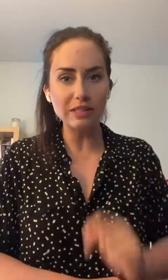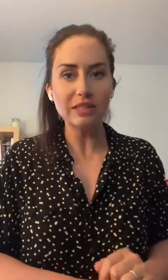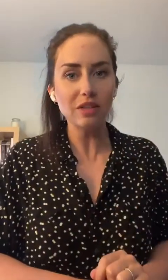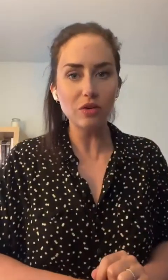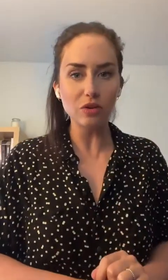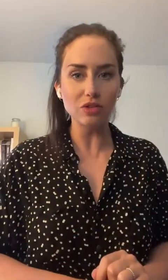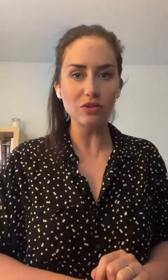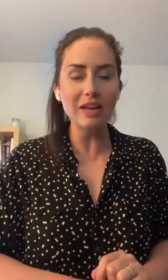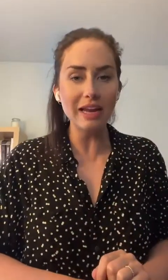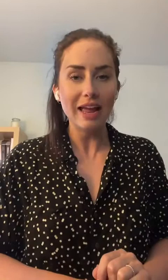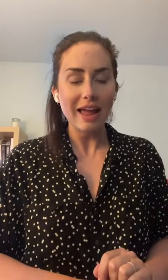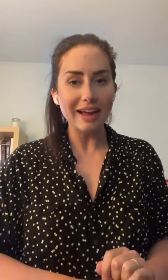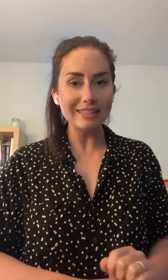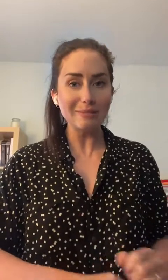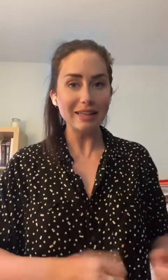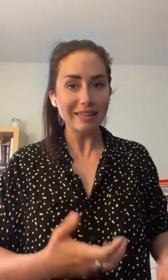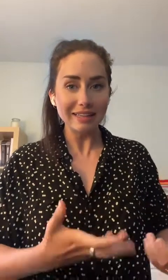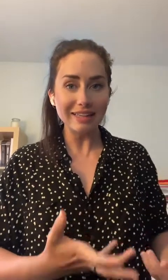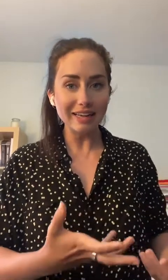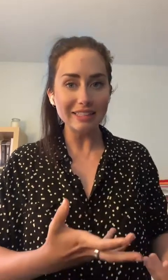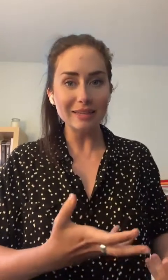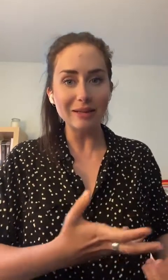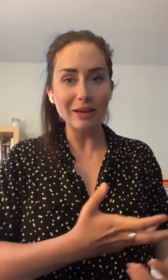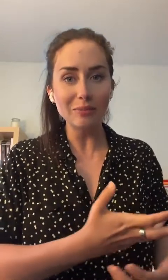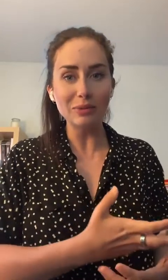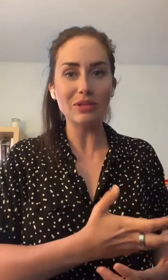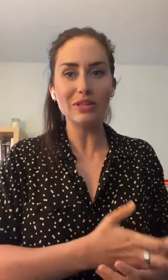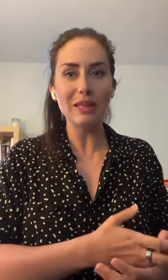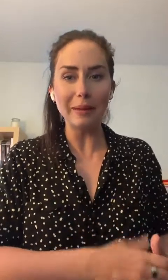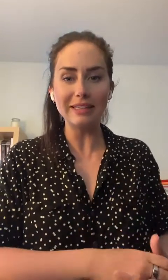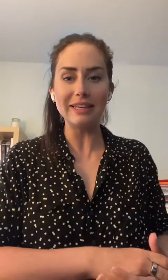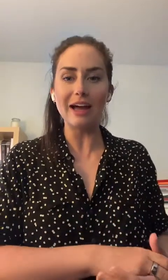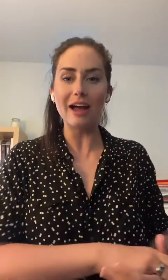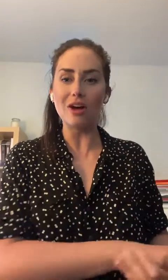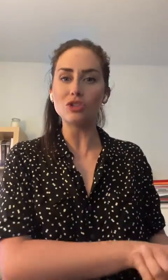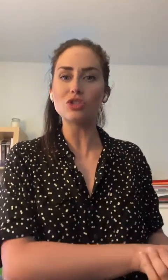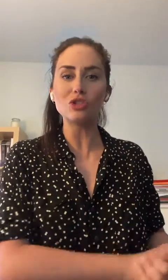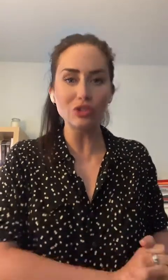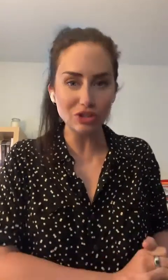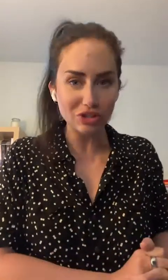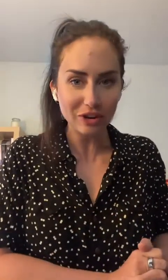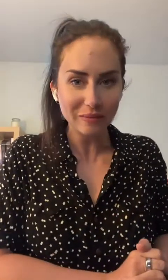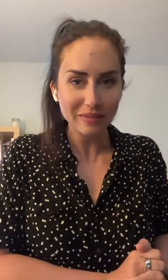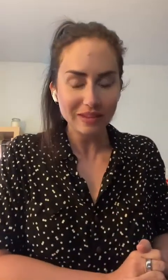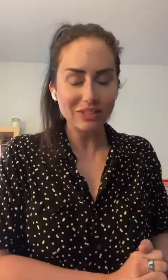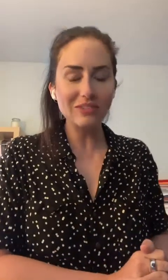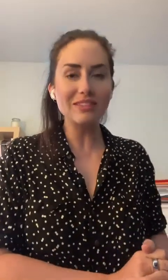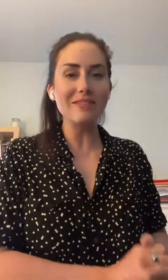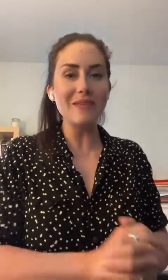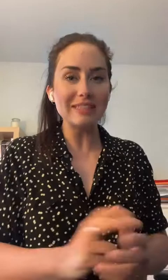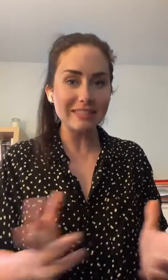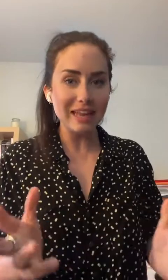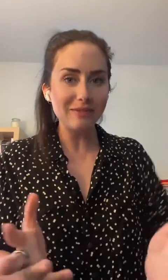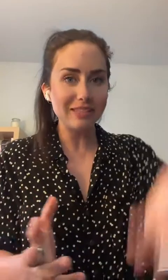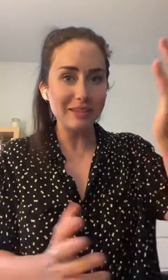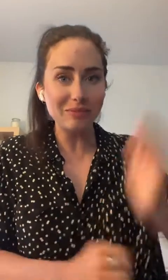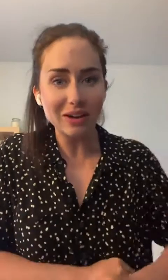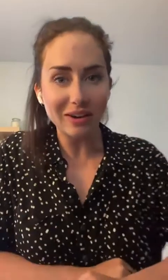voisine qui va continuer à se mettre des lingettes démaquillantes pour se démaquiller. Alors, sur ce, je vais vous dire merci. Vous étiez plusieurs